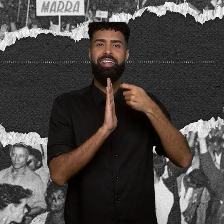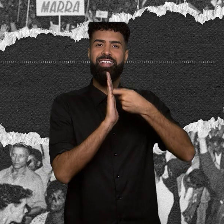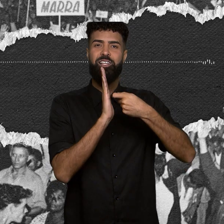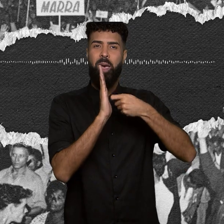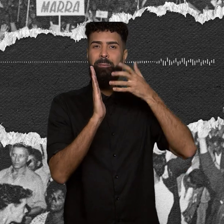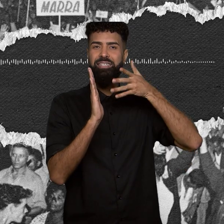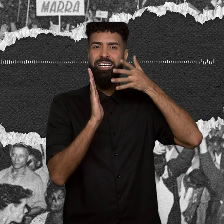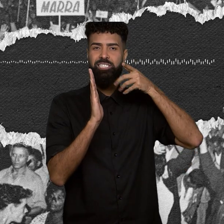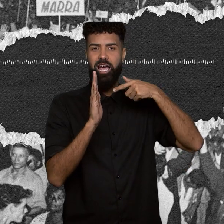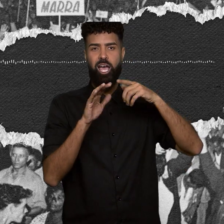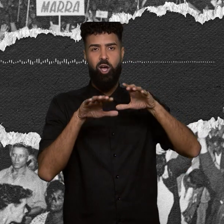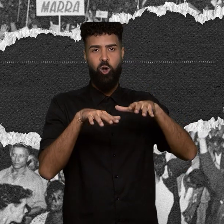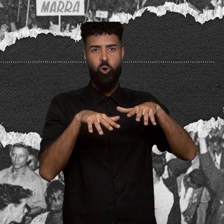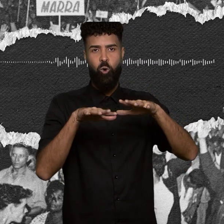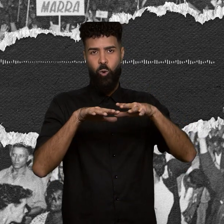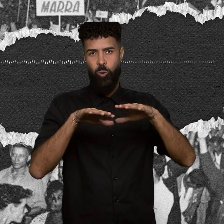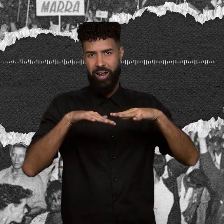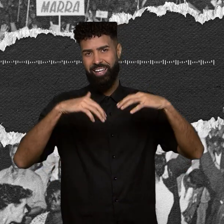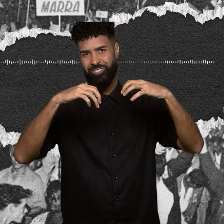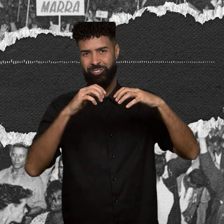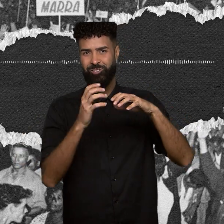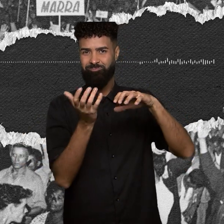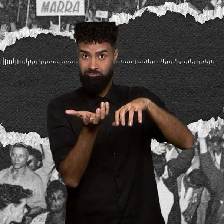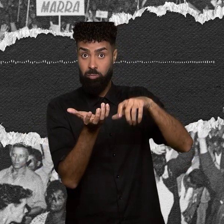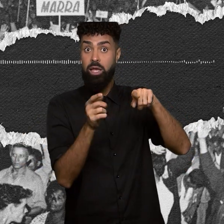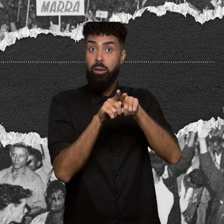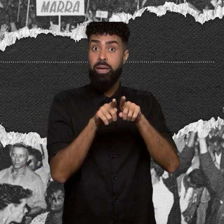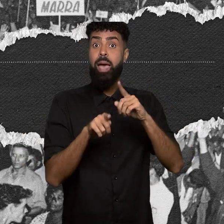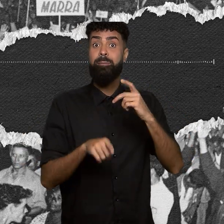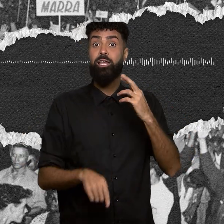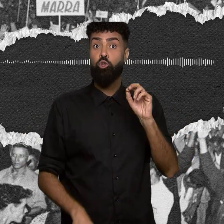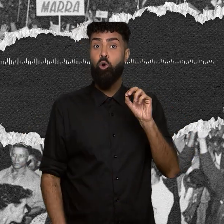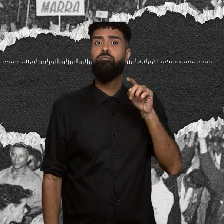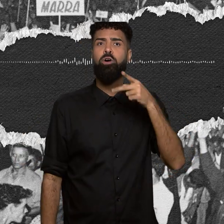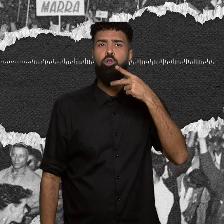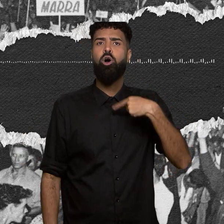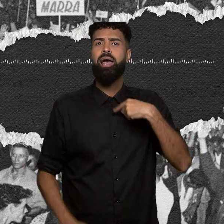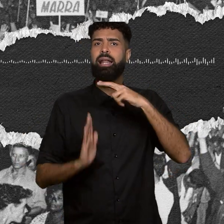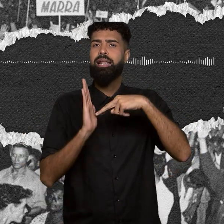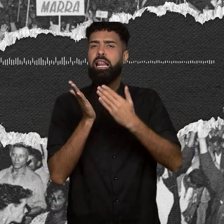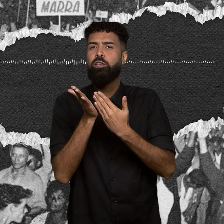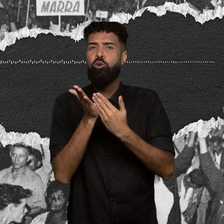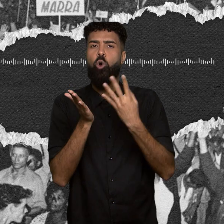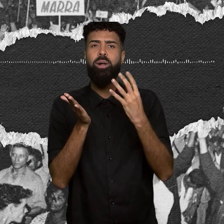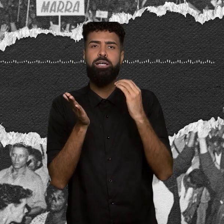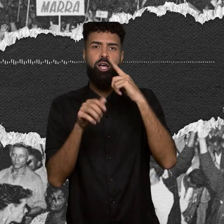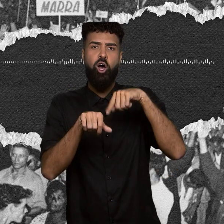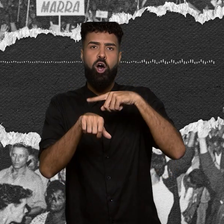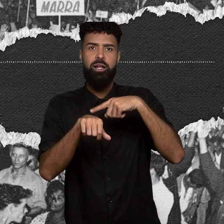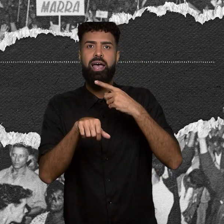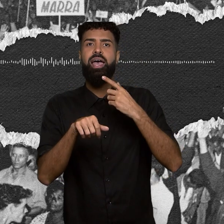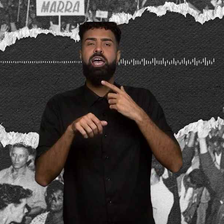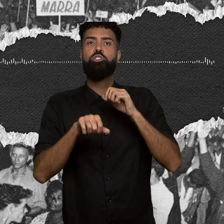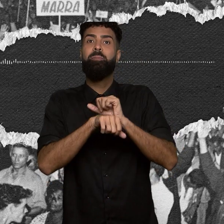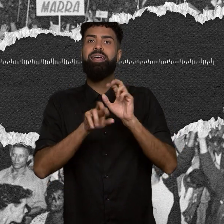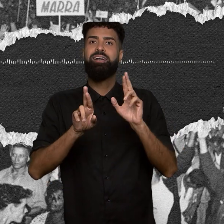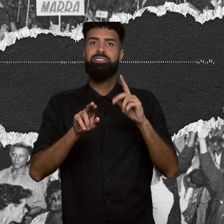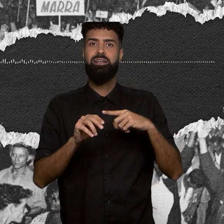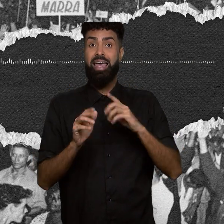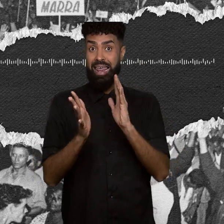Villela do texto do livro 40 Horas de Esperança. A versão do episódio em libras, divulgada no YouTube, é feita pela